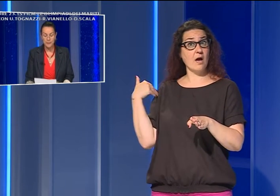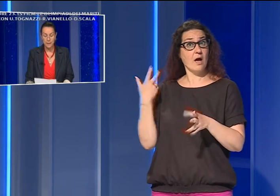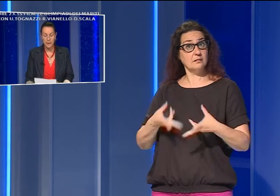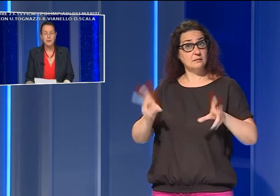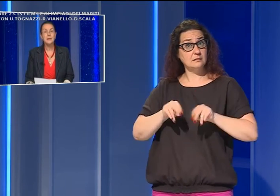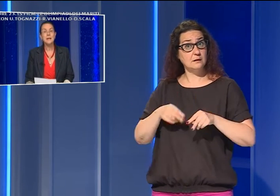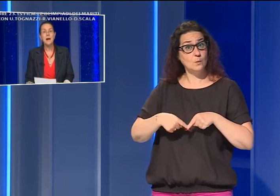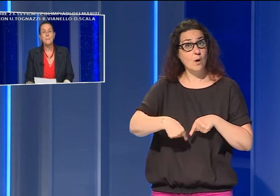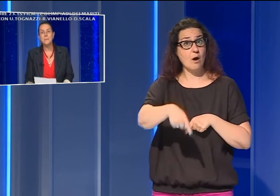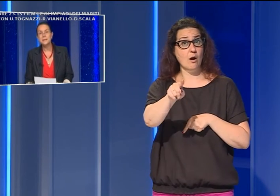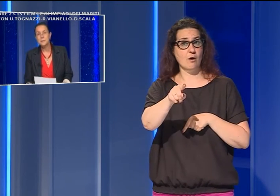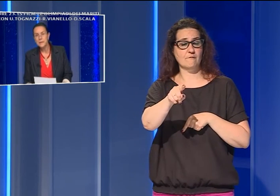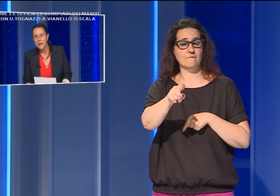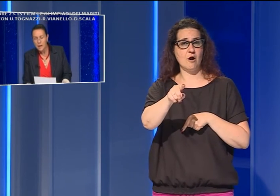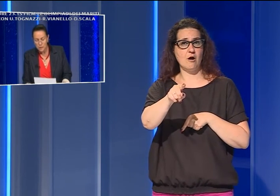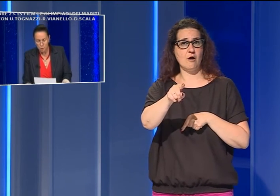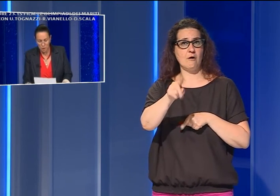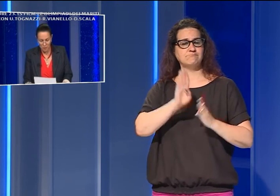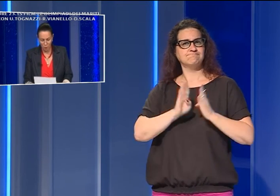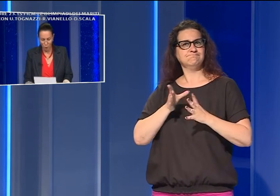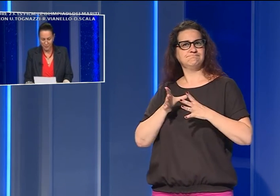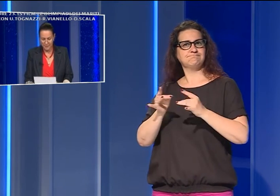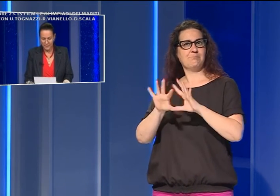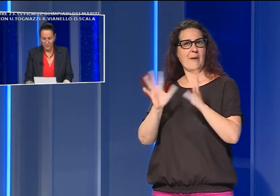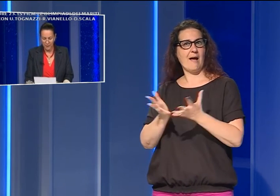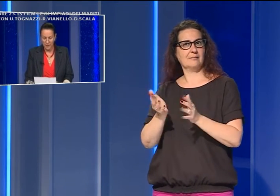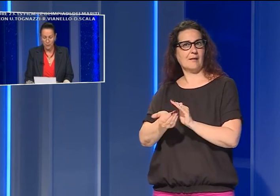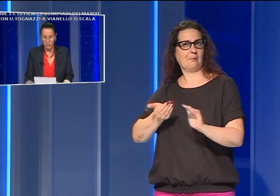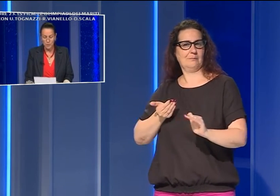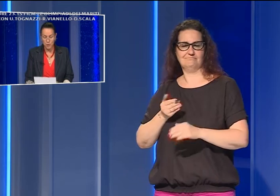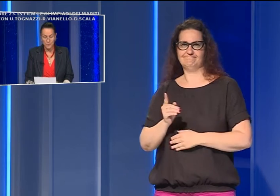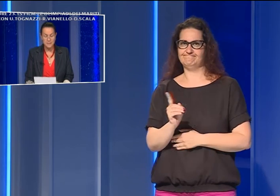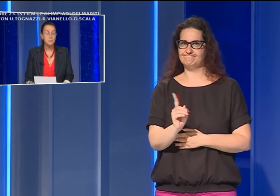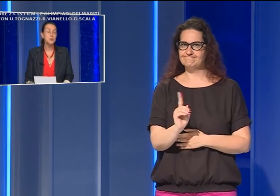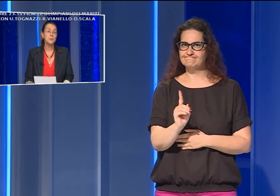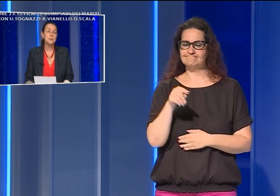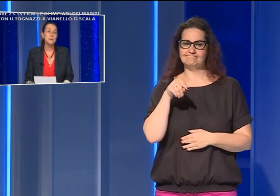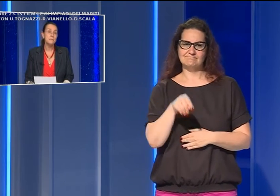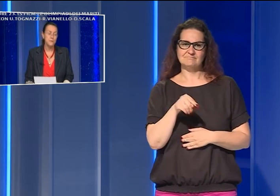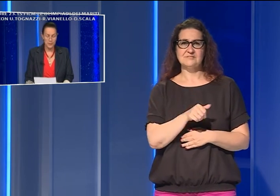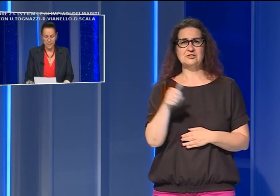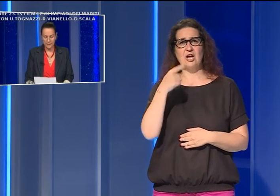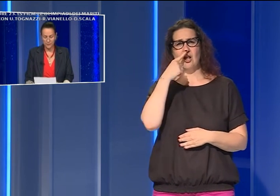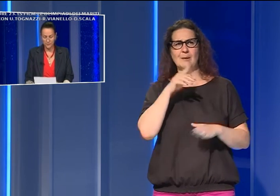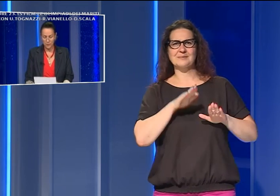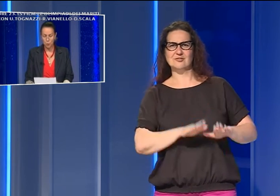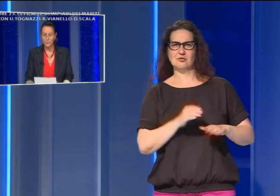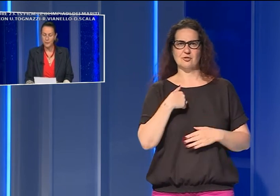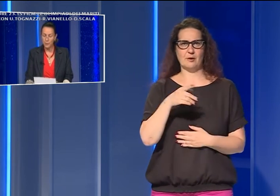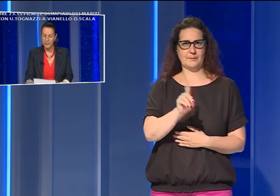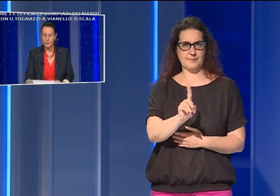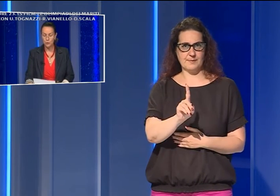prima che la pandemia ci colpisse e che questa ci abbia semplicemente fermati.